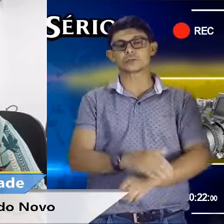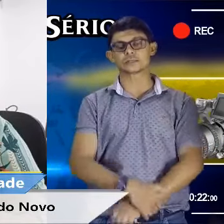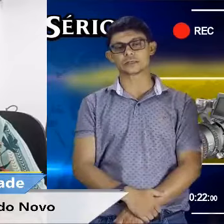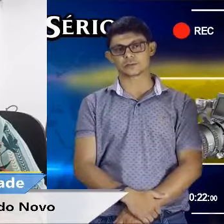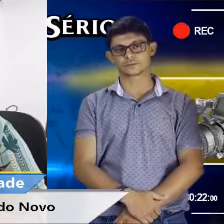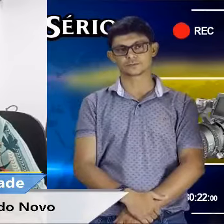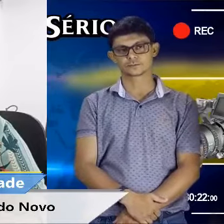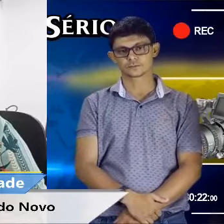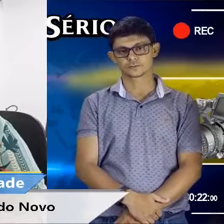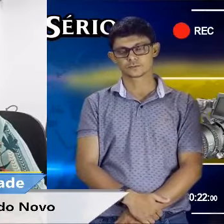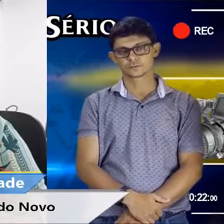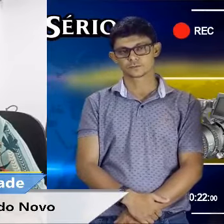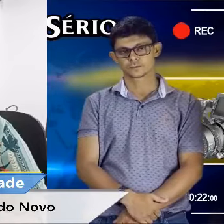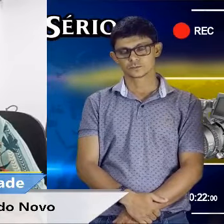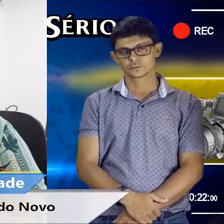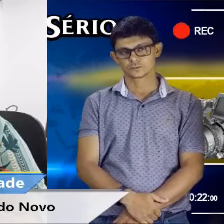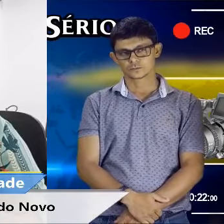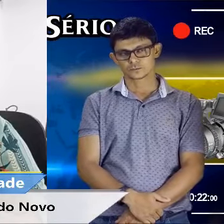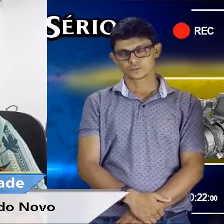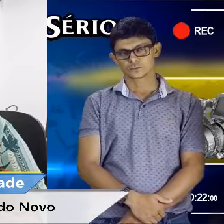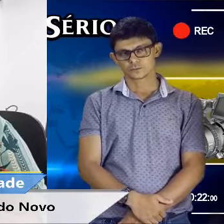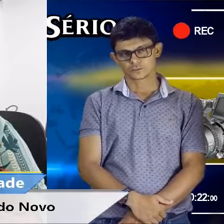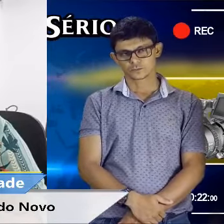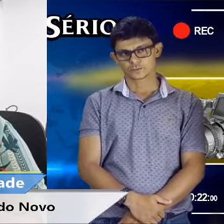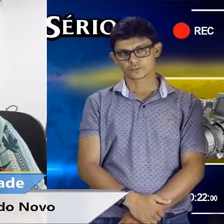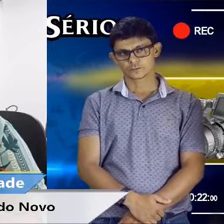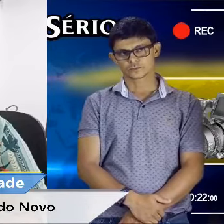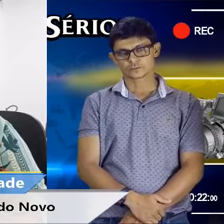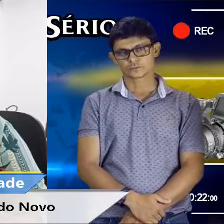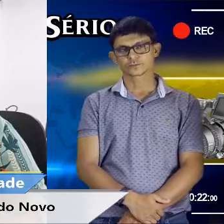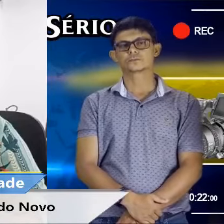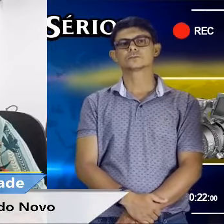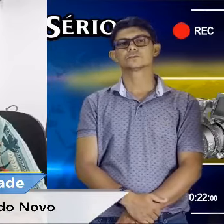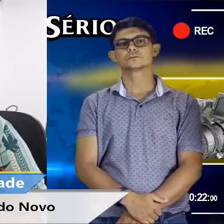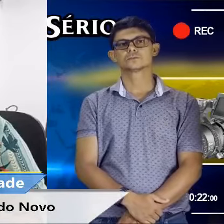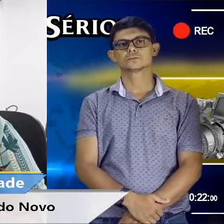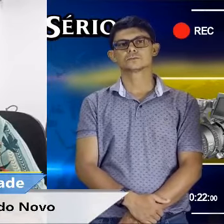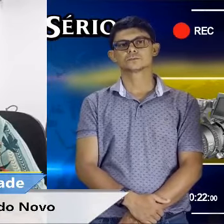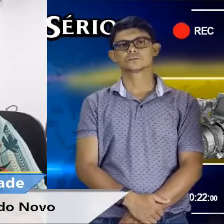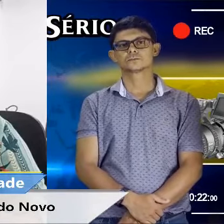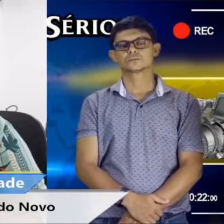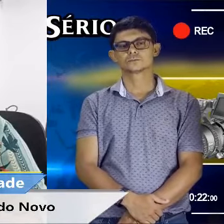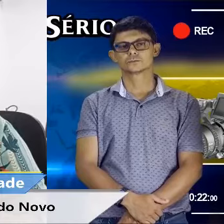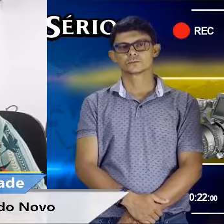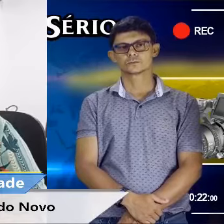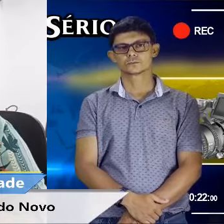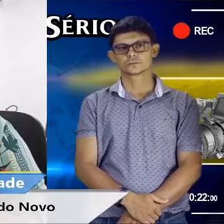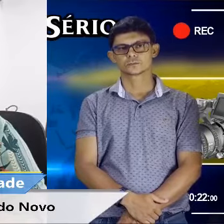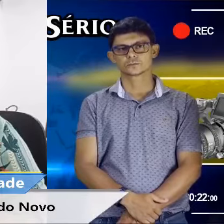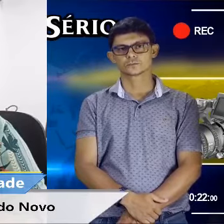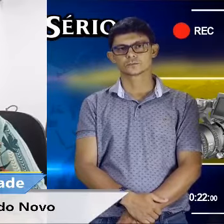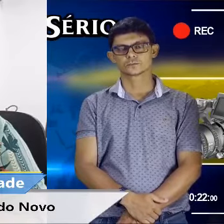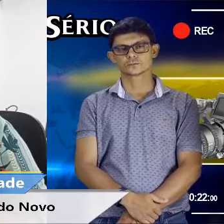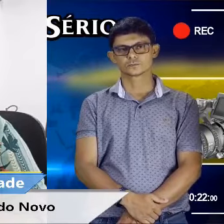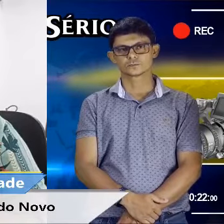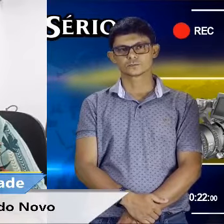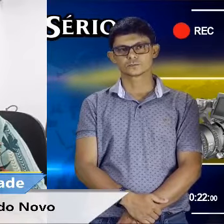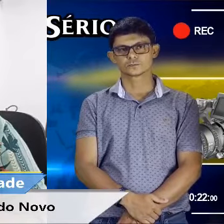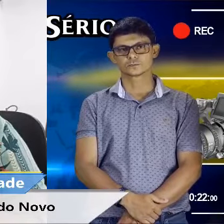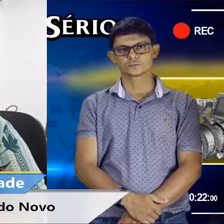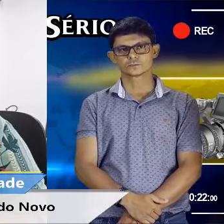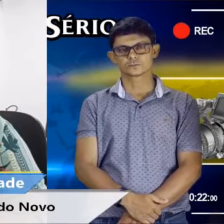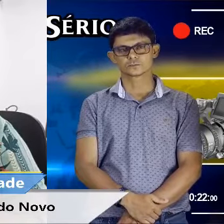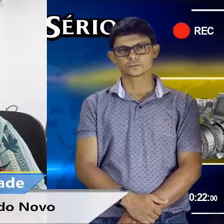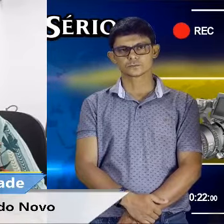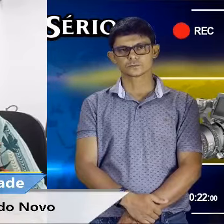é que está essa situação? Olha, Jandaya, eu tenho minha posição com relação a isso. A Mara já está sendo comunicada, vai ter